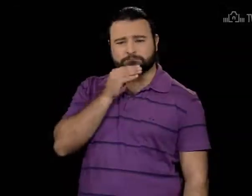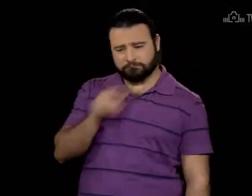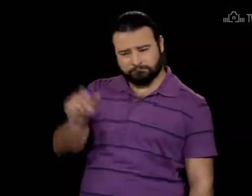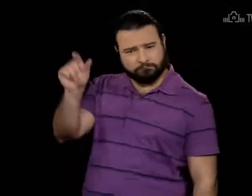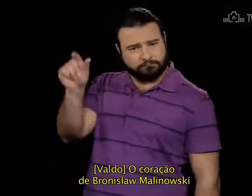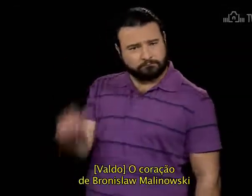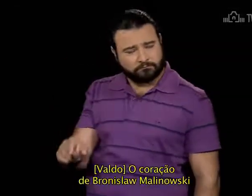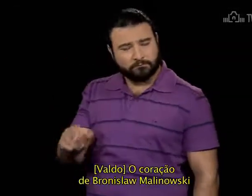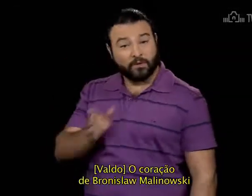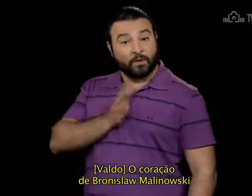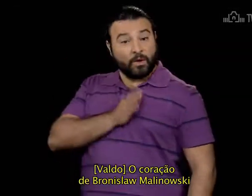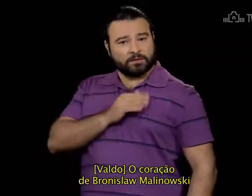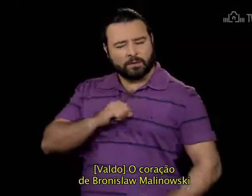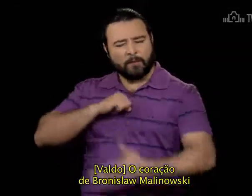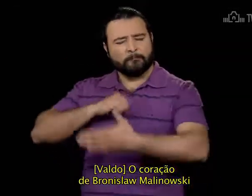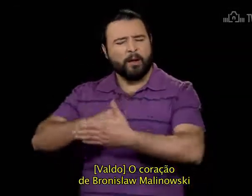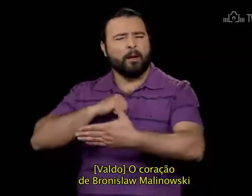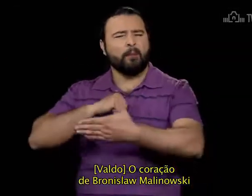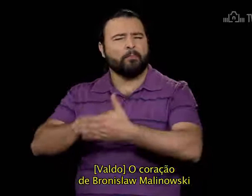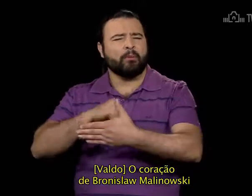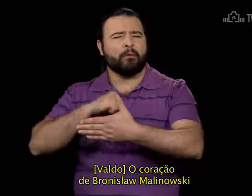O coração de Bronislaw Malinovski